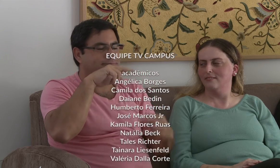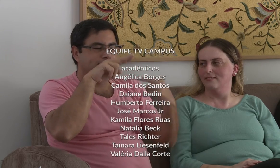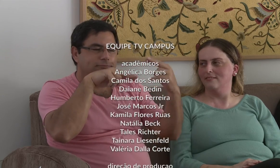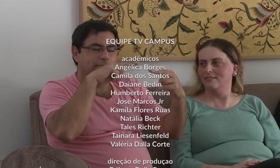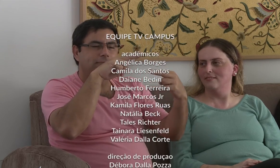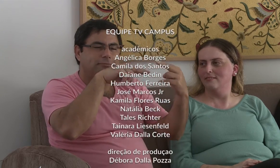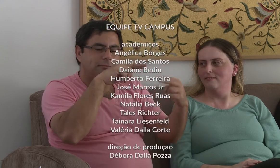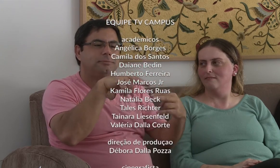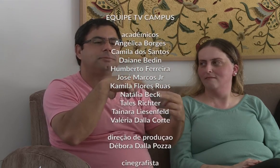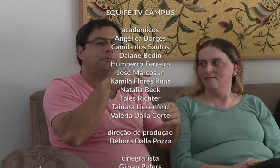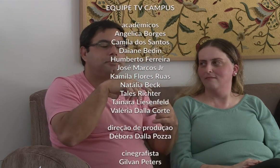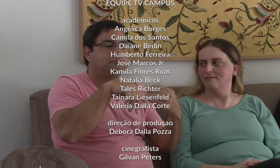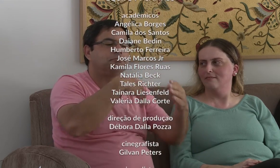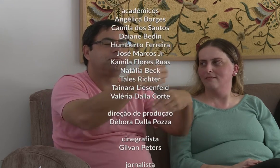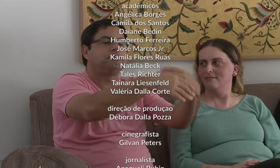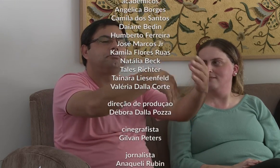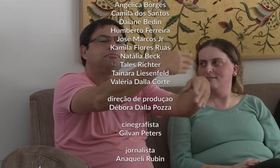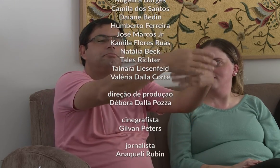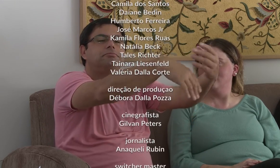Filho Se